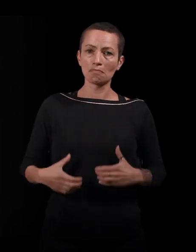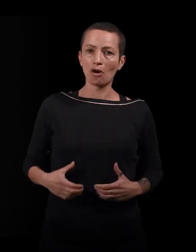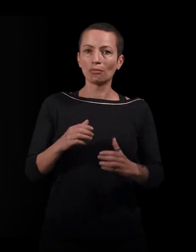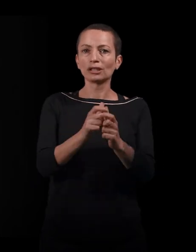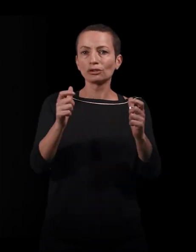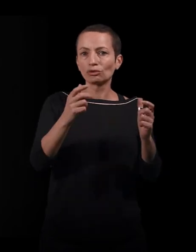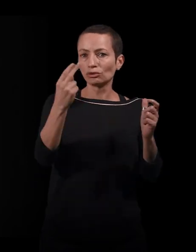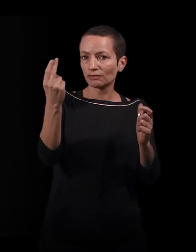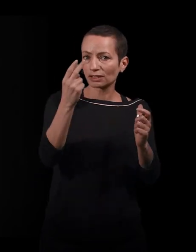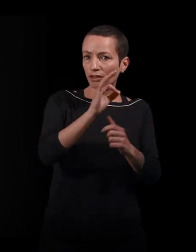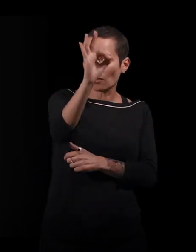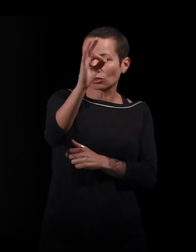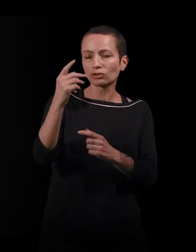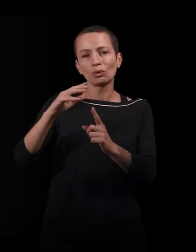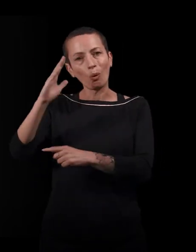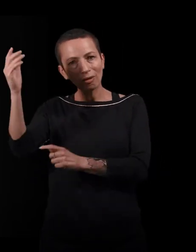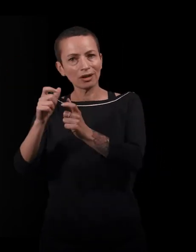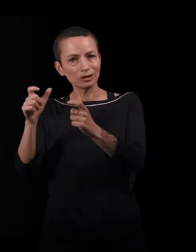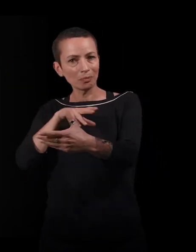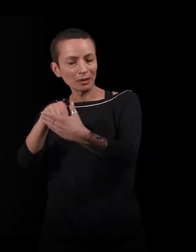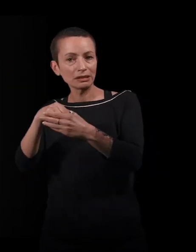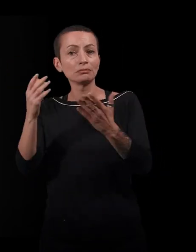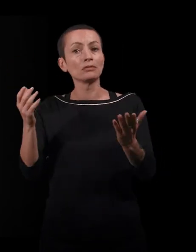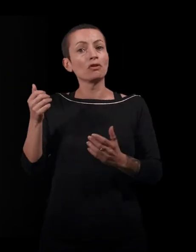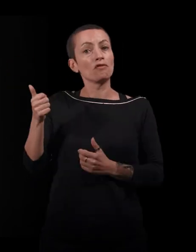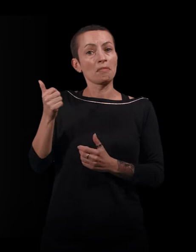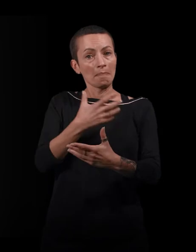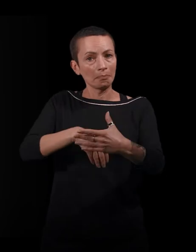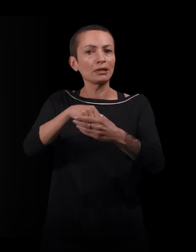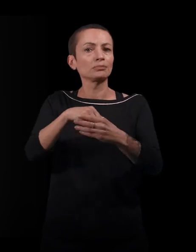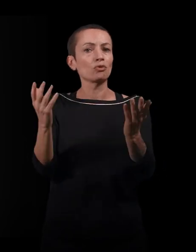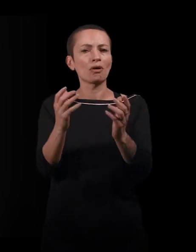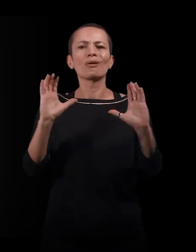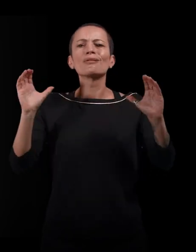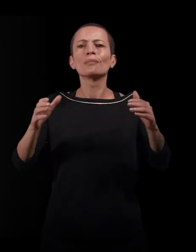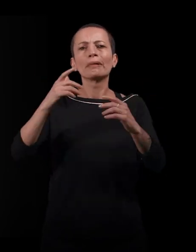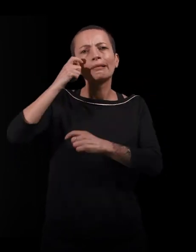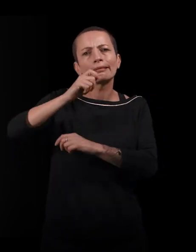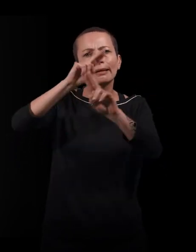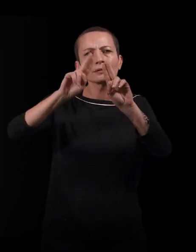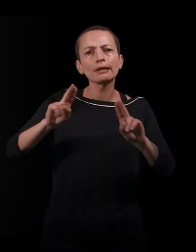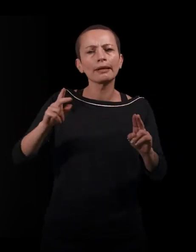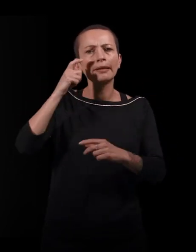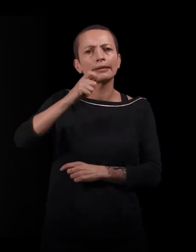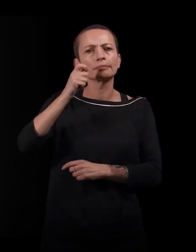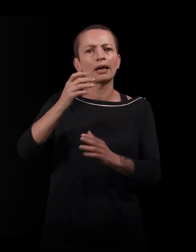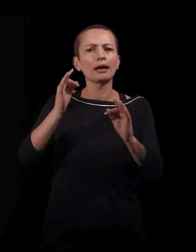et de l'Institut Convergence Migration. Et vous avez été une des cofondatrices du groupe international d'experts sur les migrations. Et vous